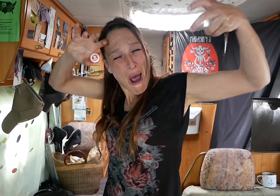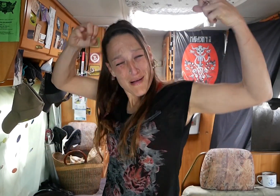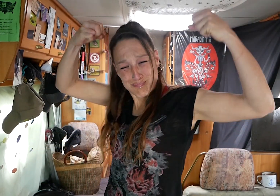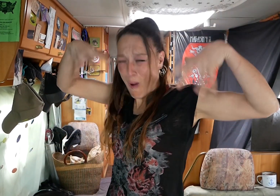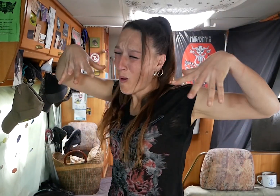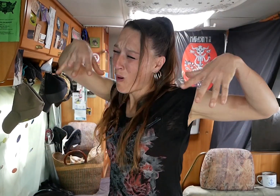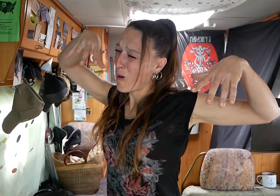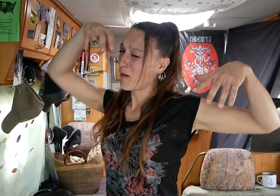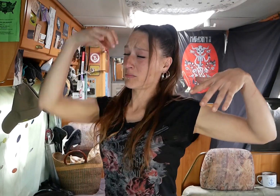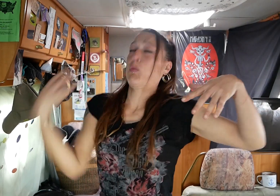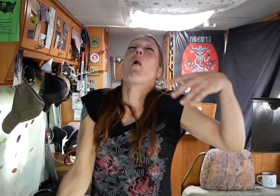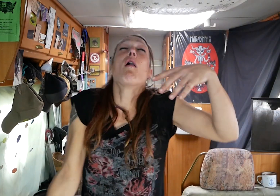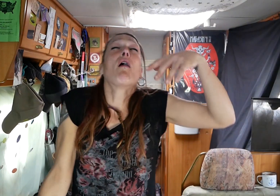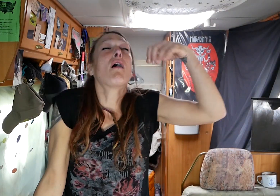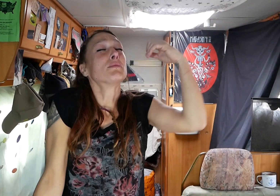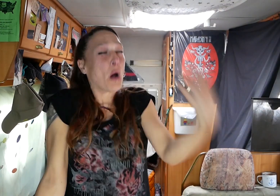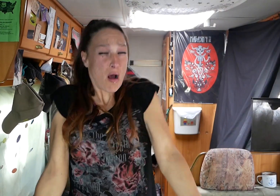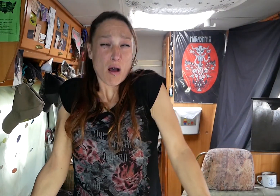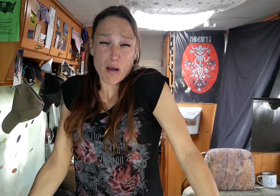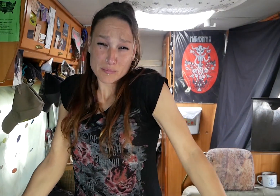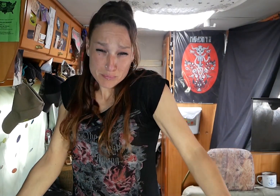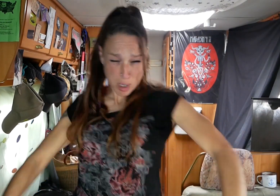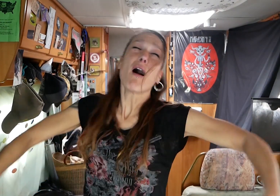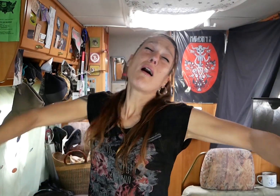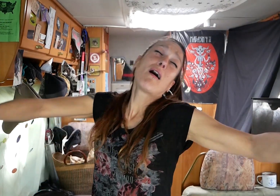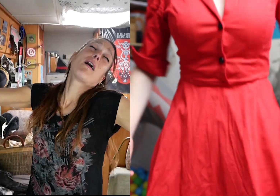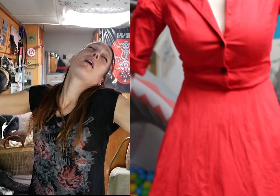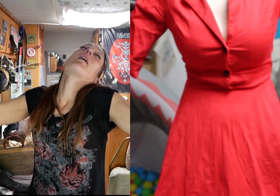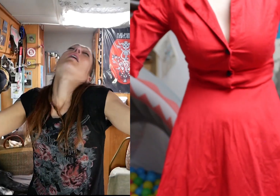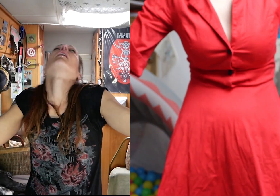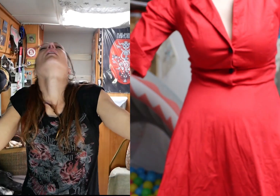chercher Peu à peu je me déglingue Victime de ta cruauté